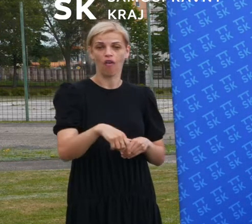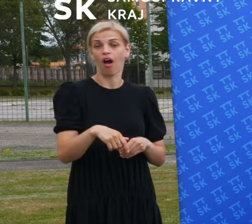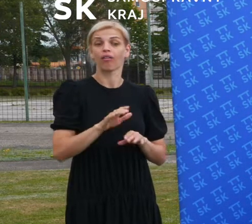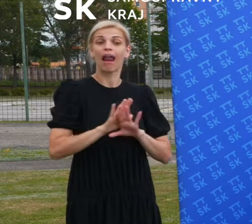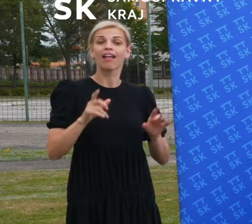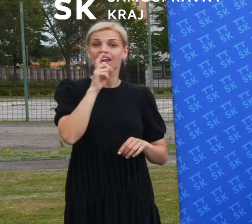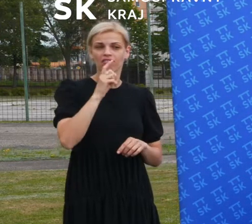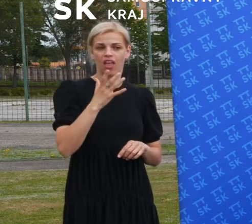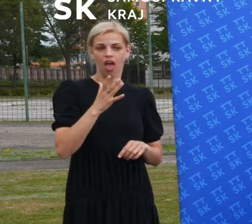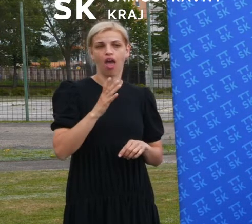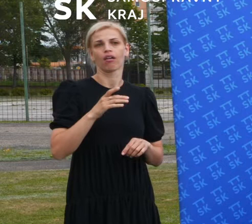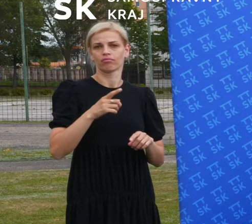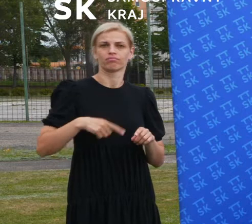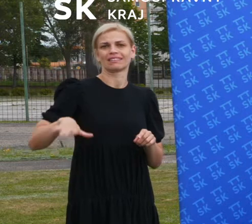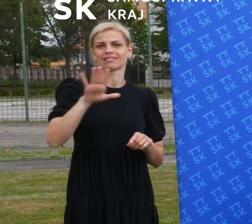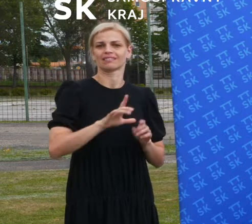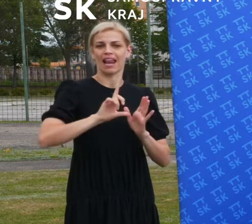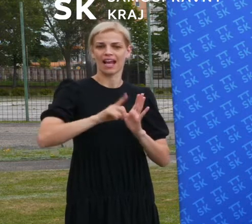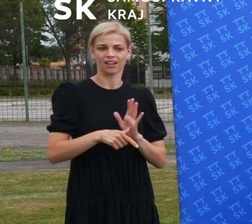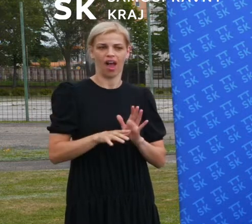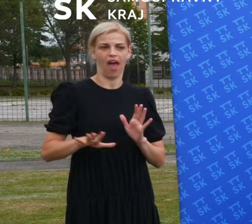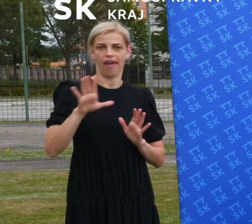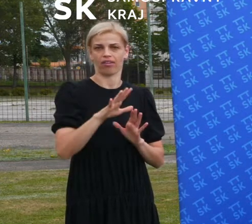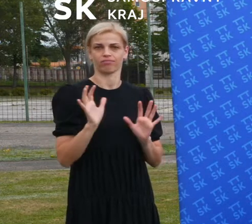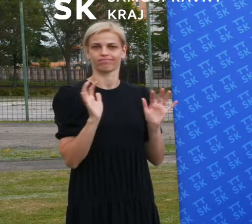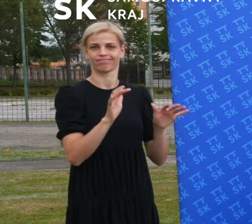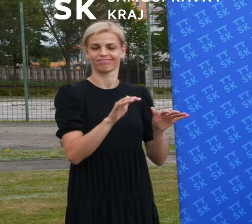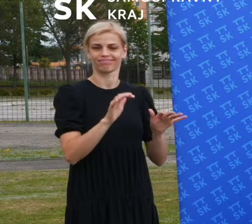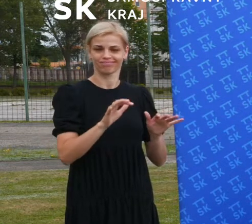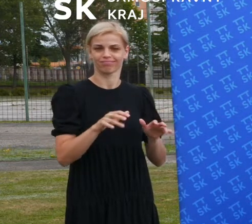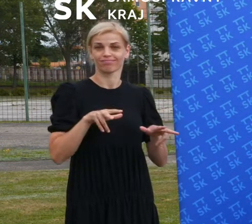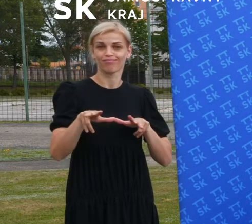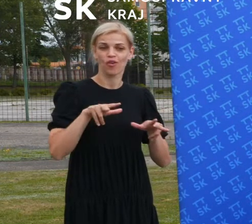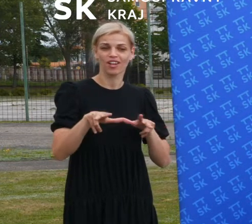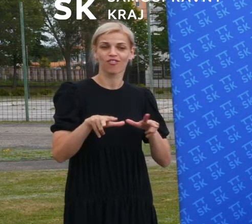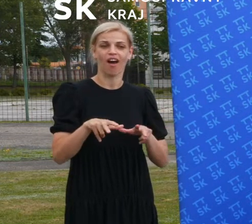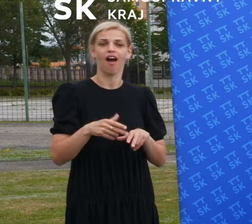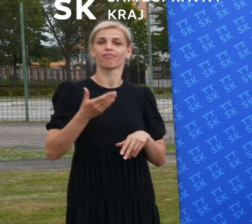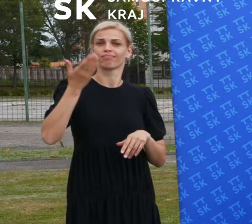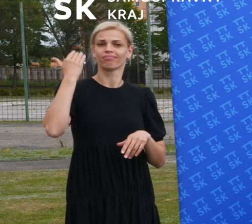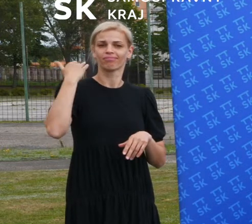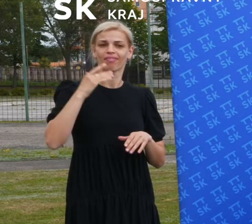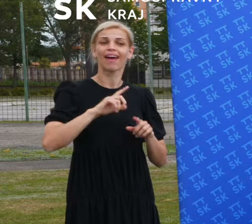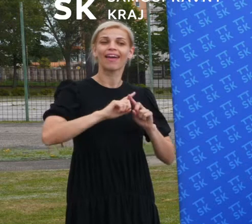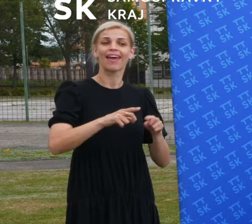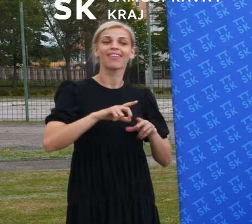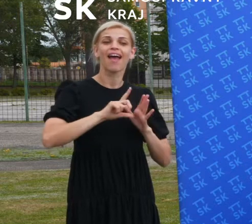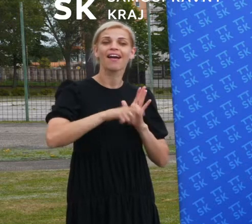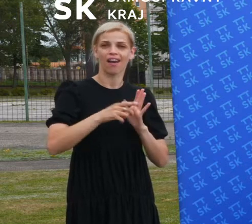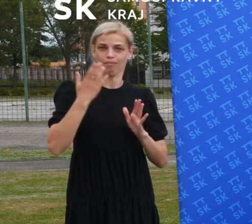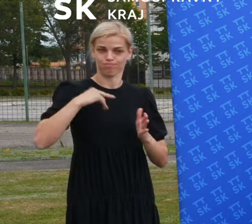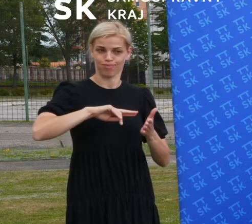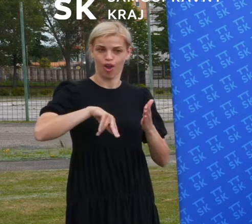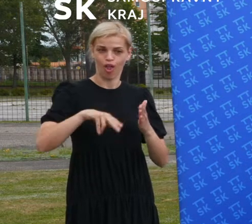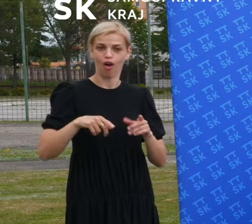obyvateľov celého kraja zorganizoval. A my podobné memoránda sme už podpísali v jiných krajech a tešíme sa veľmi z toho,